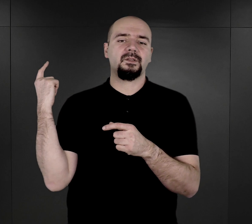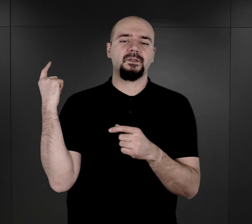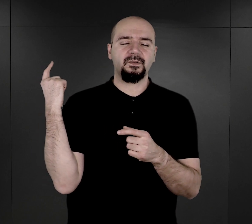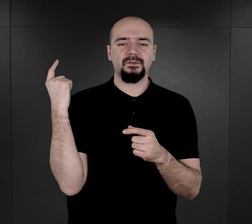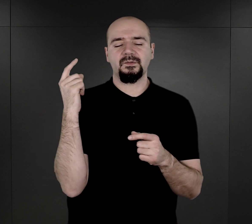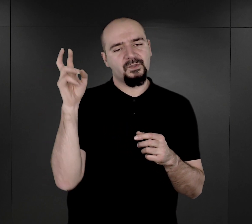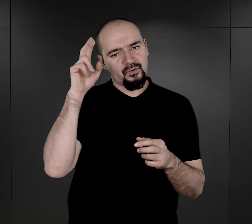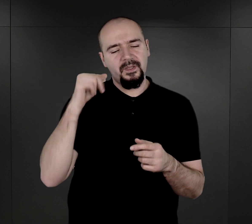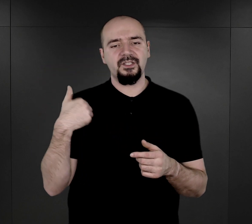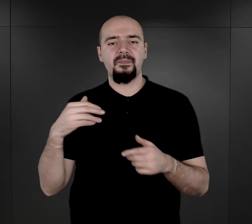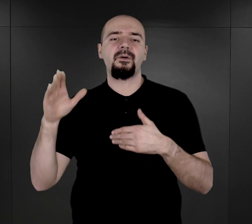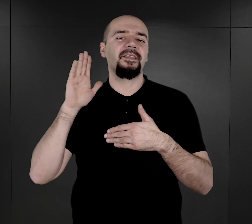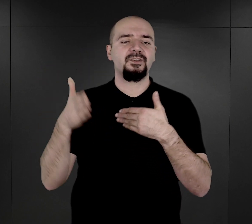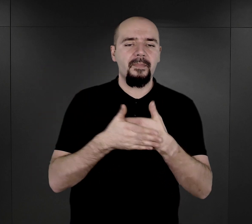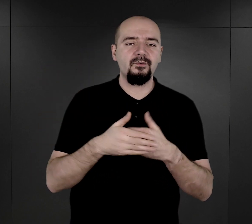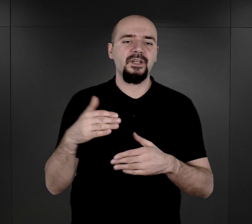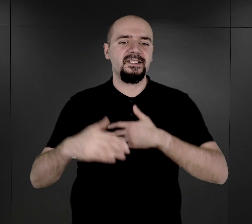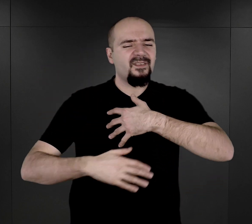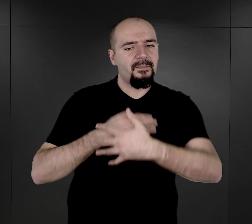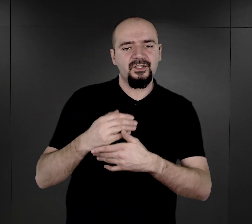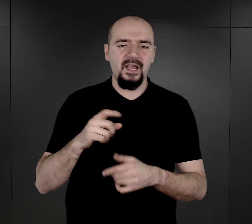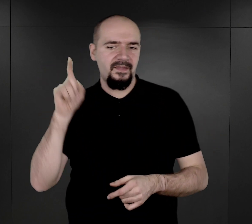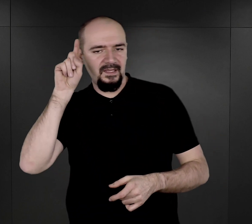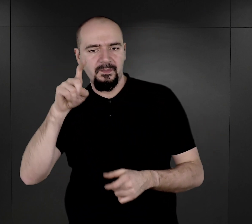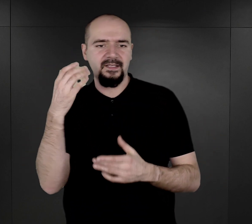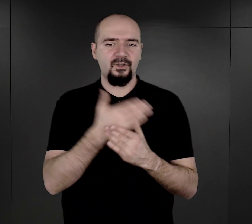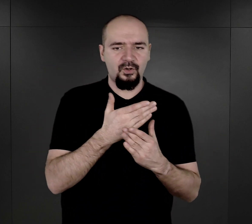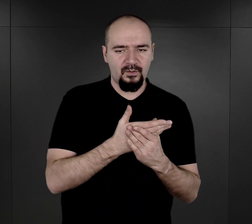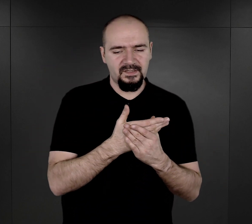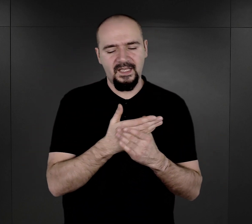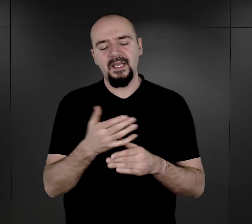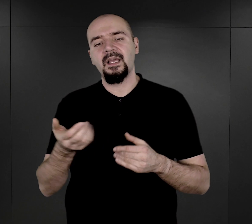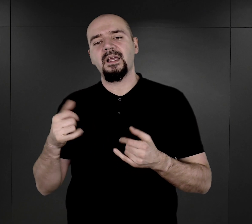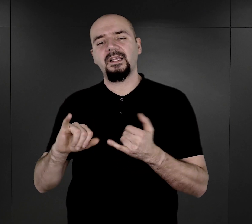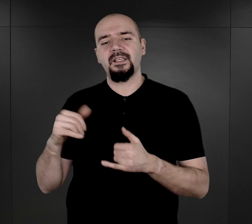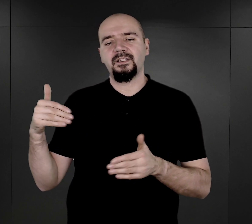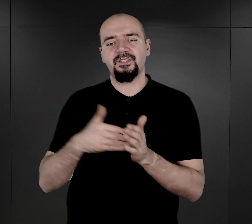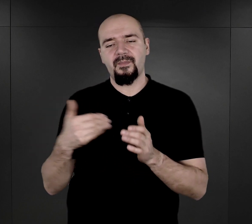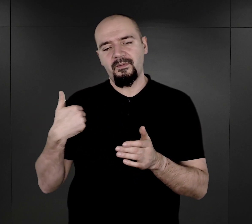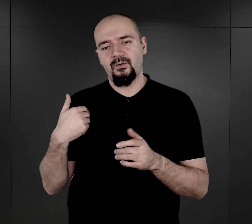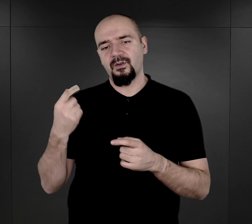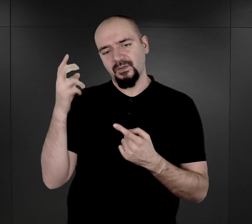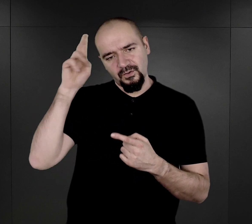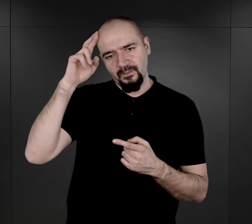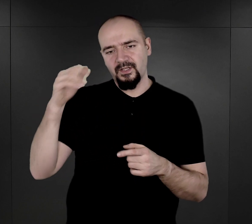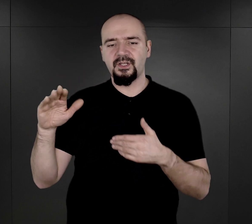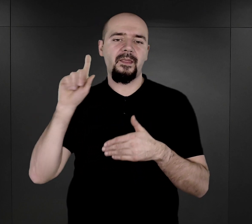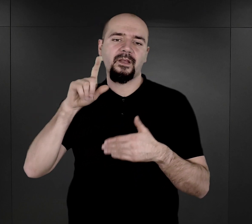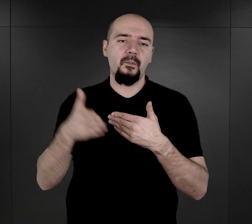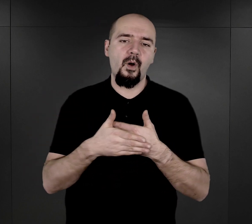mieszane i dochodziło do sytuacji na przykład, kiedy mąż Niemiec był żołnierzem Wehrmachtu,